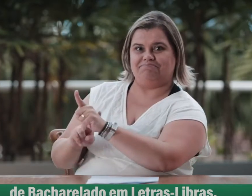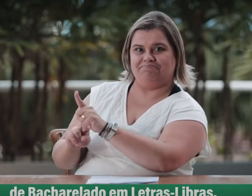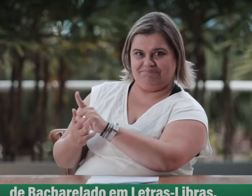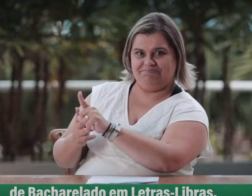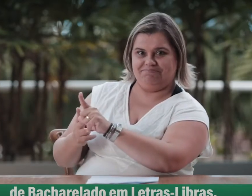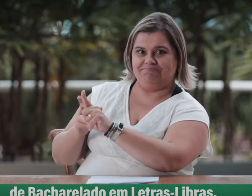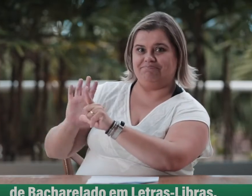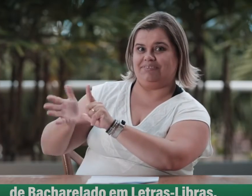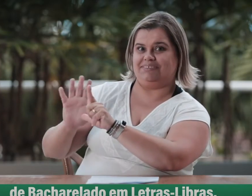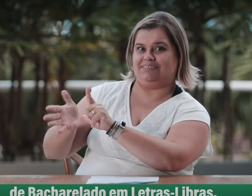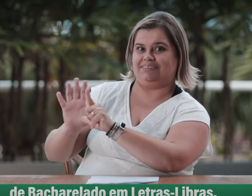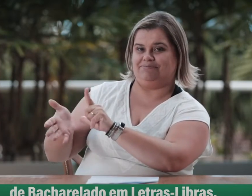letras Libras.